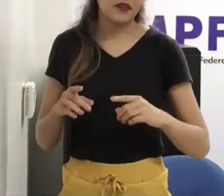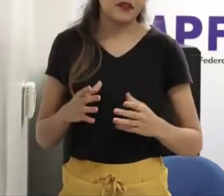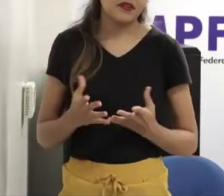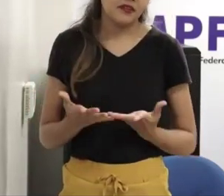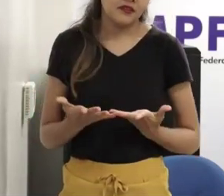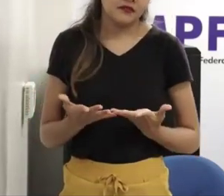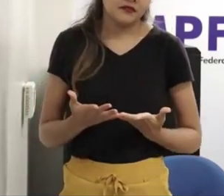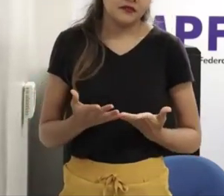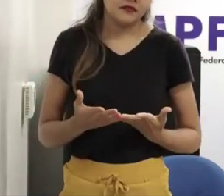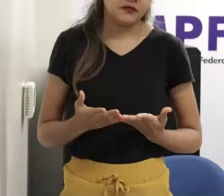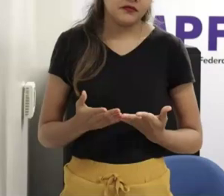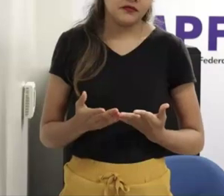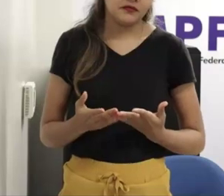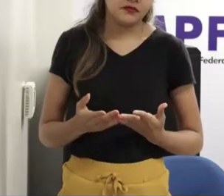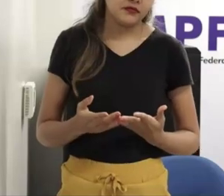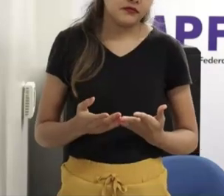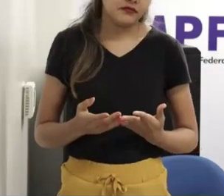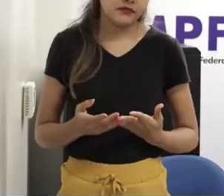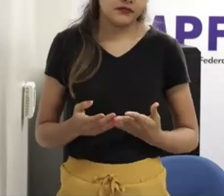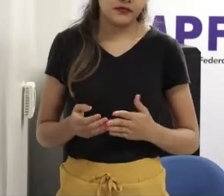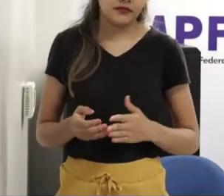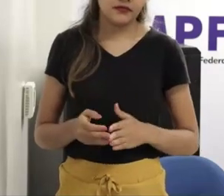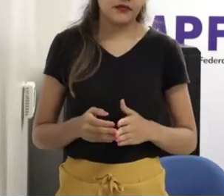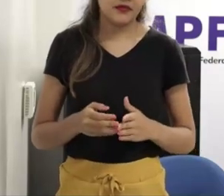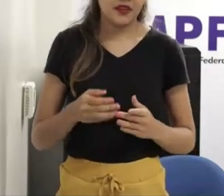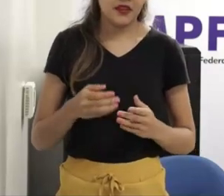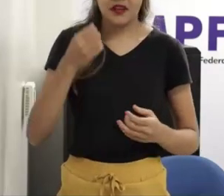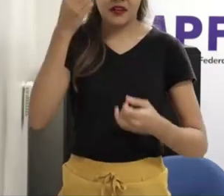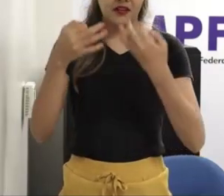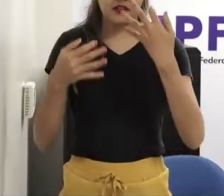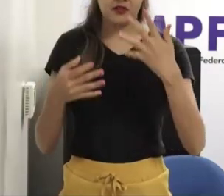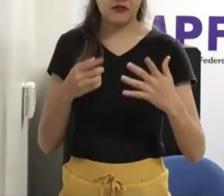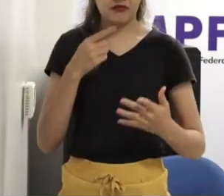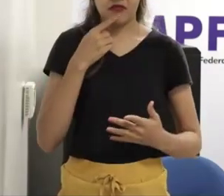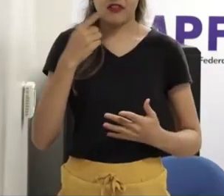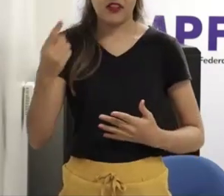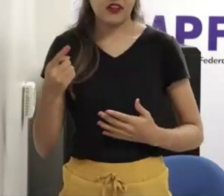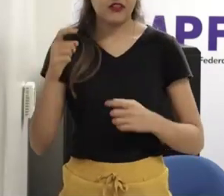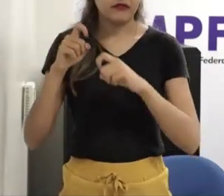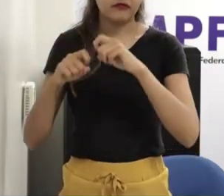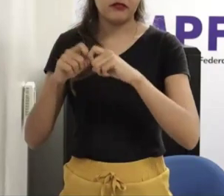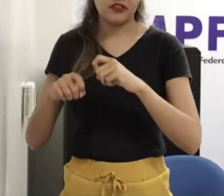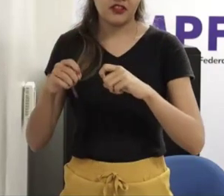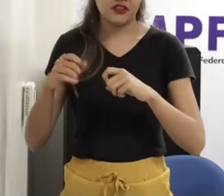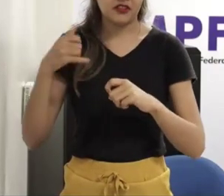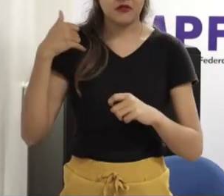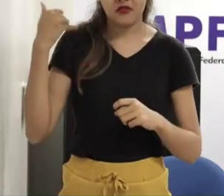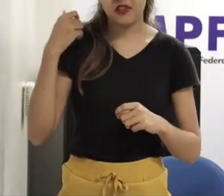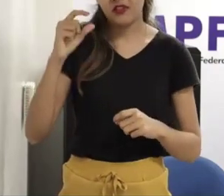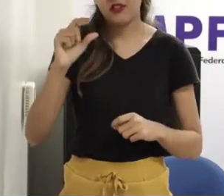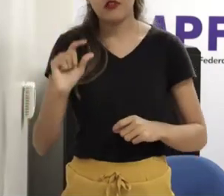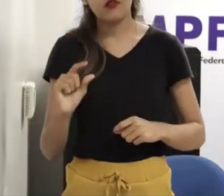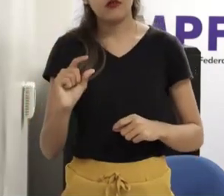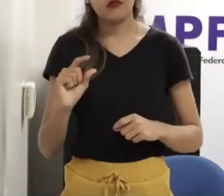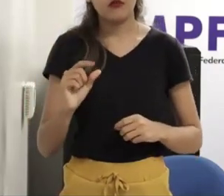ah o negócio é falar de sexo para crianças pequenas e os 80% que eu digo que são dos razoáveis fica só assistindo